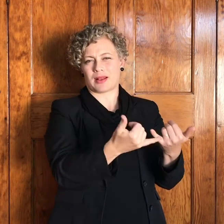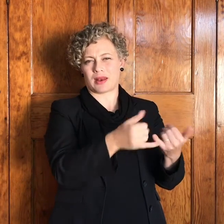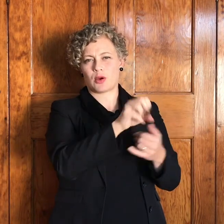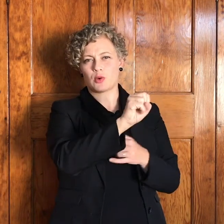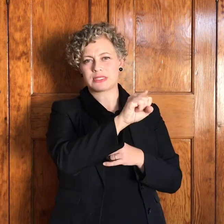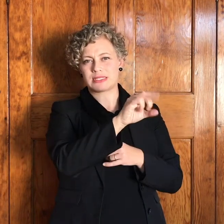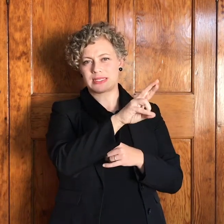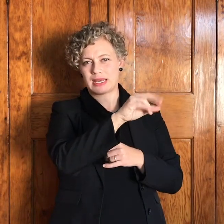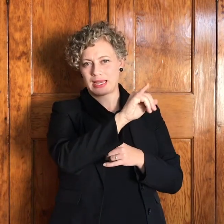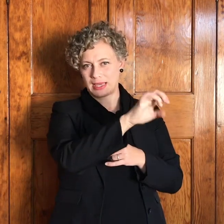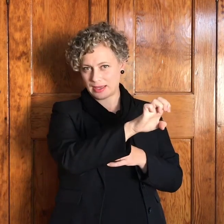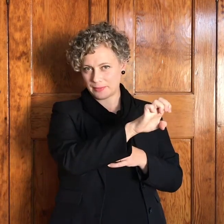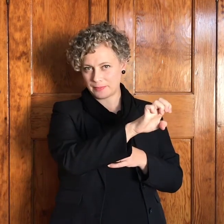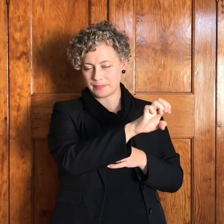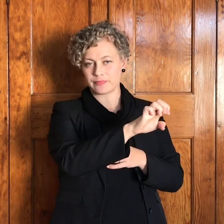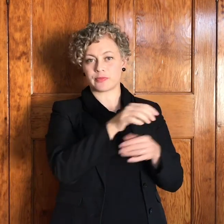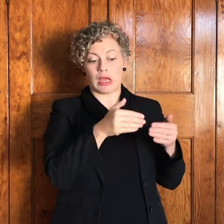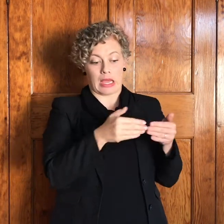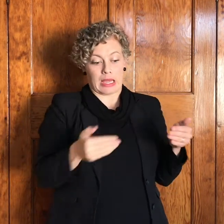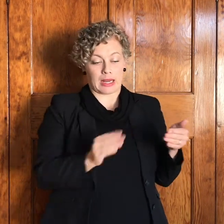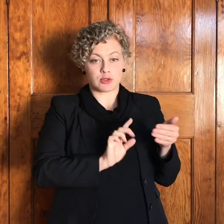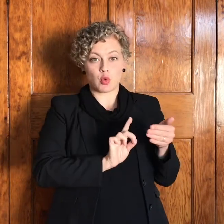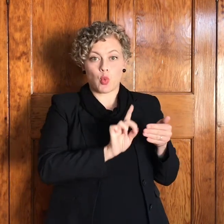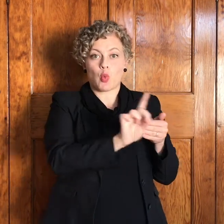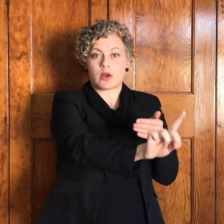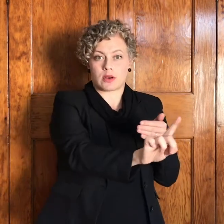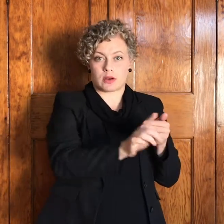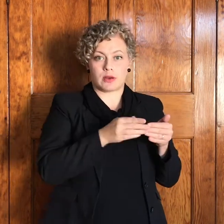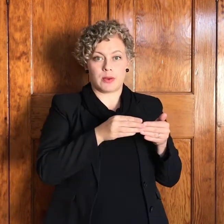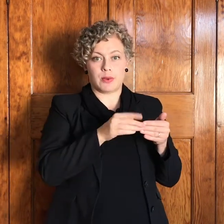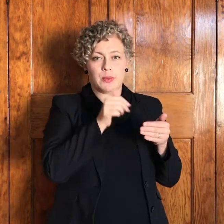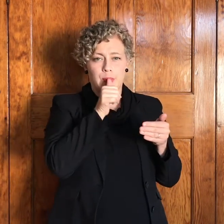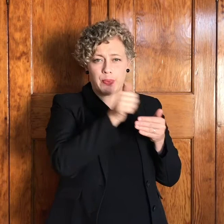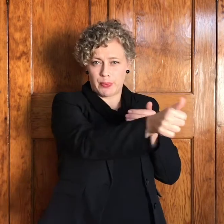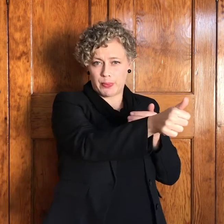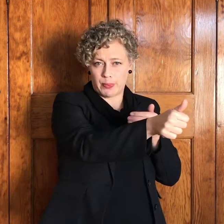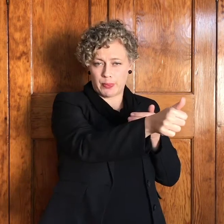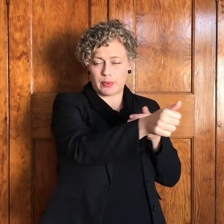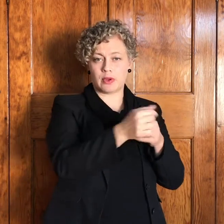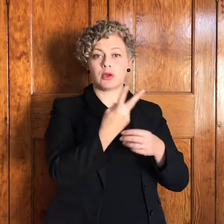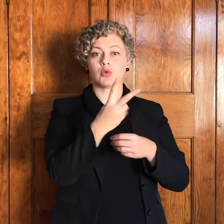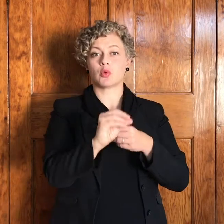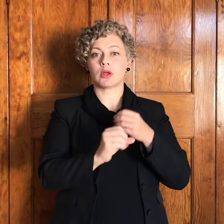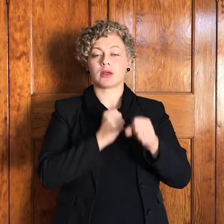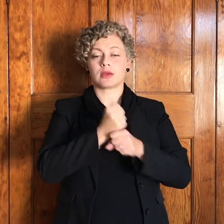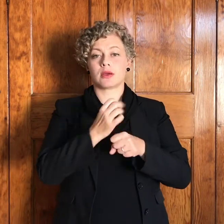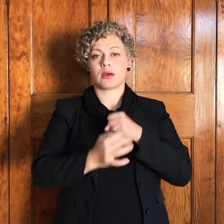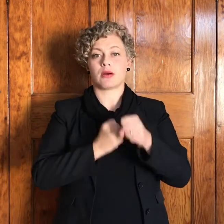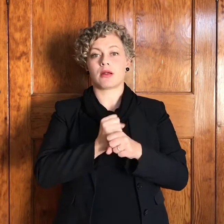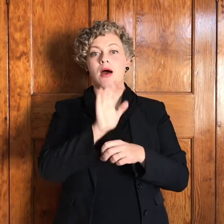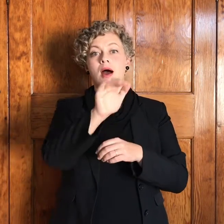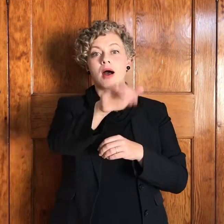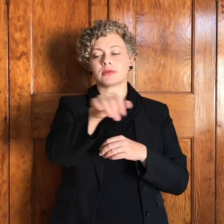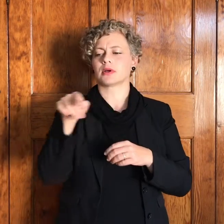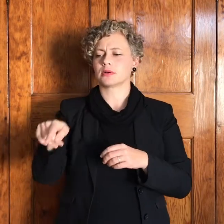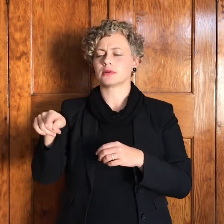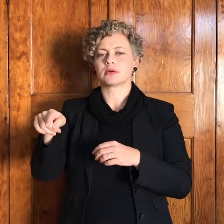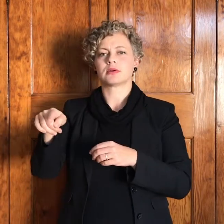die grens oor en dis kritieke oomblik twintig jaar later so pad terug en weer op die grens